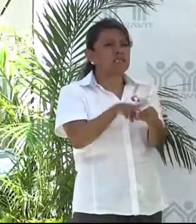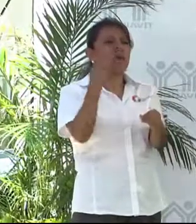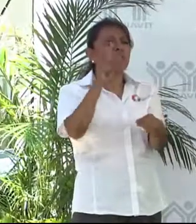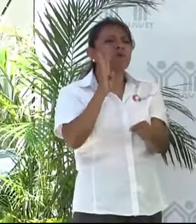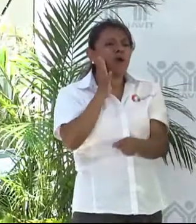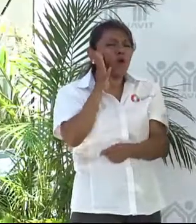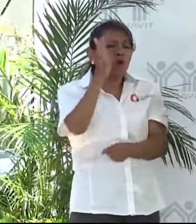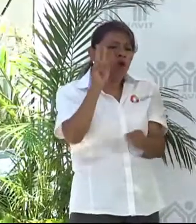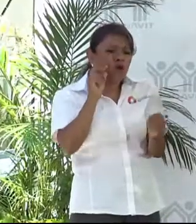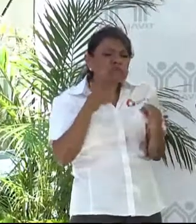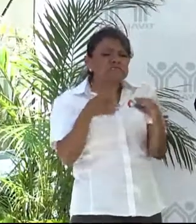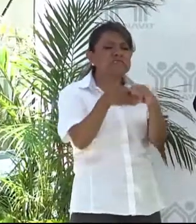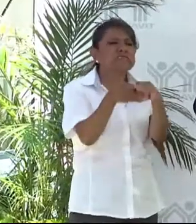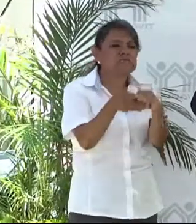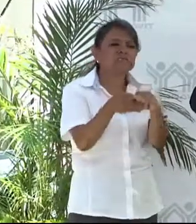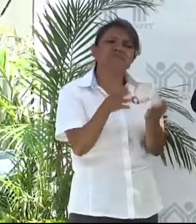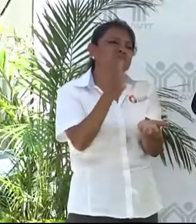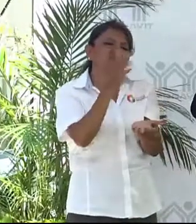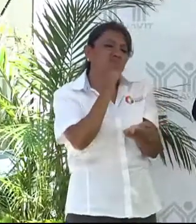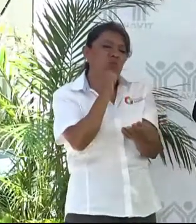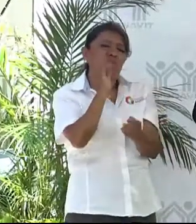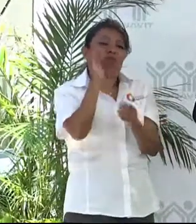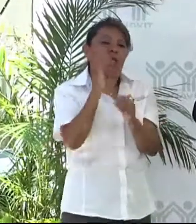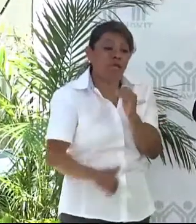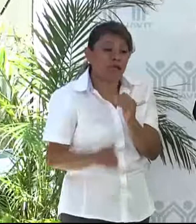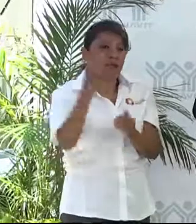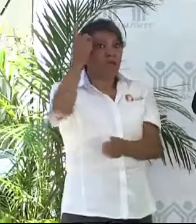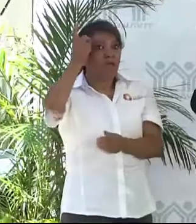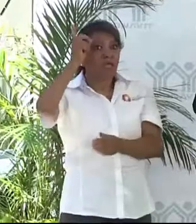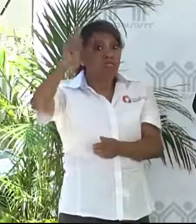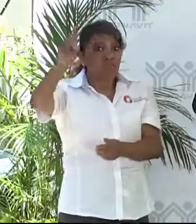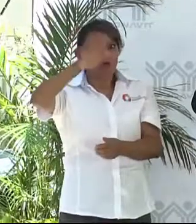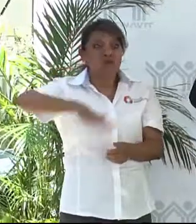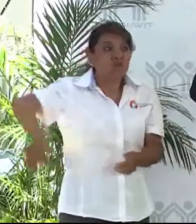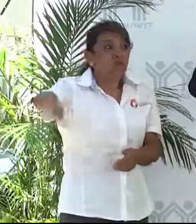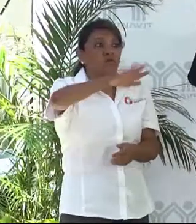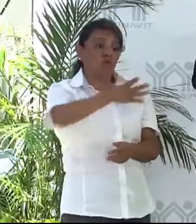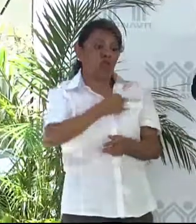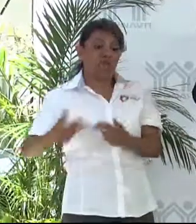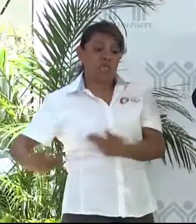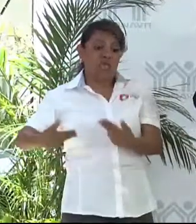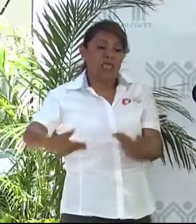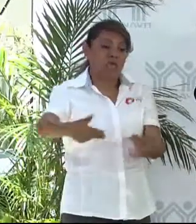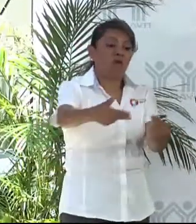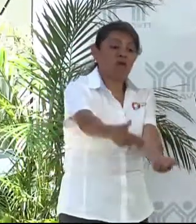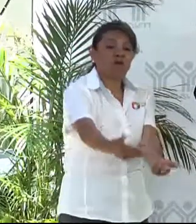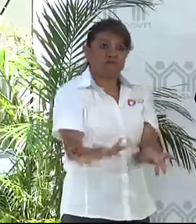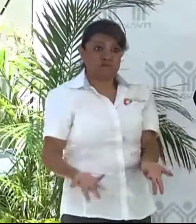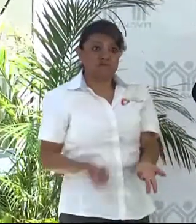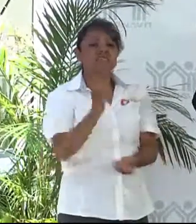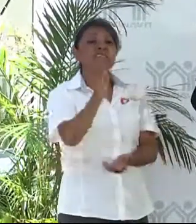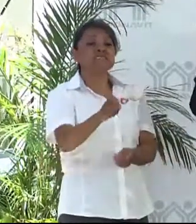plazo, no podemos acabar con el patrimonio de nuestros hijos y los hijos de nuestros hijos, que